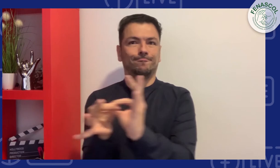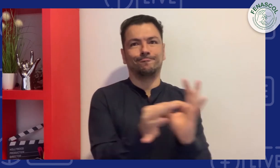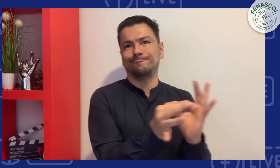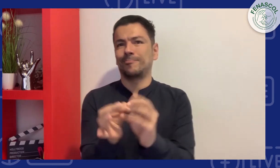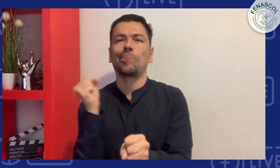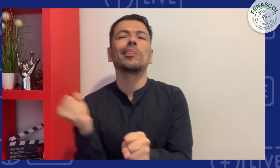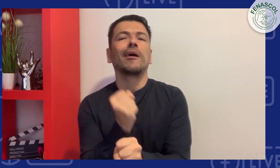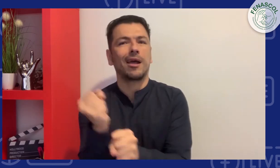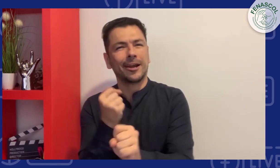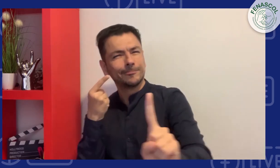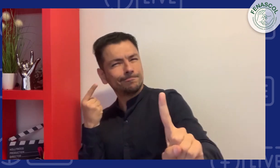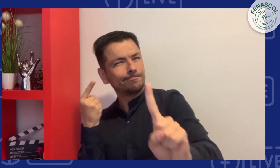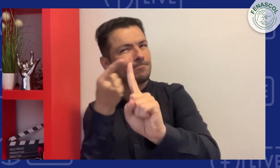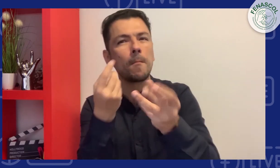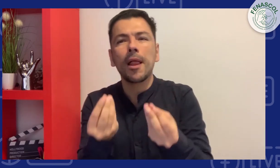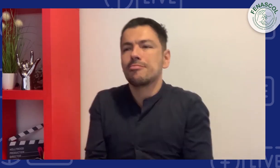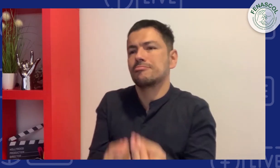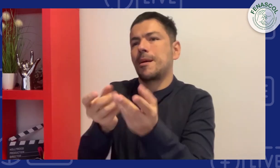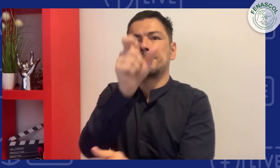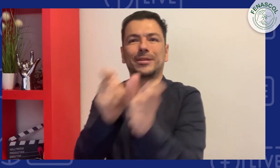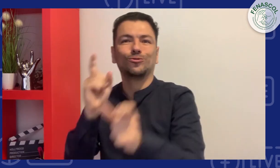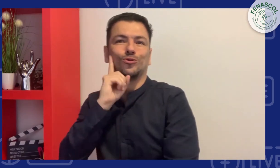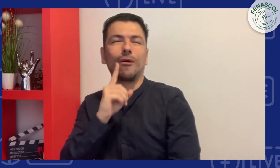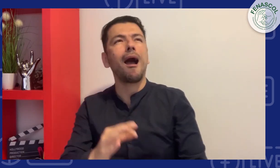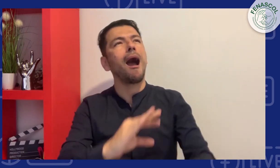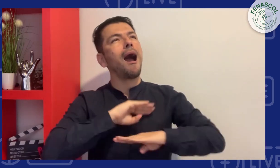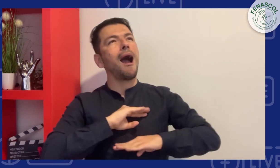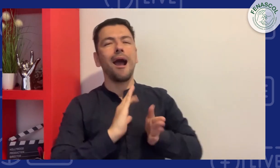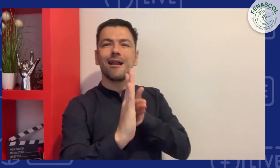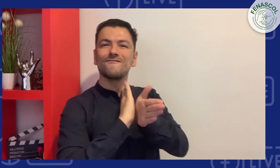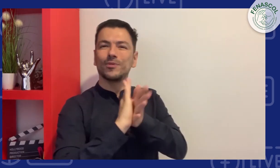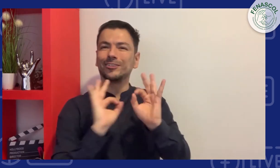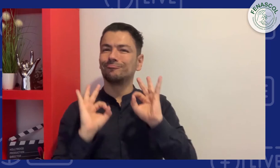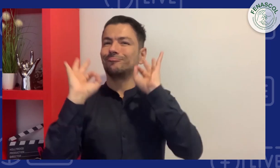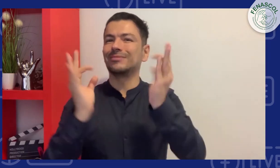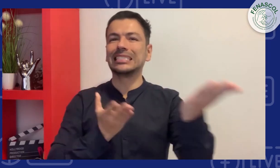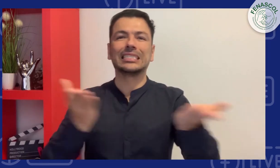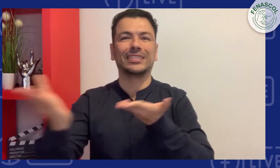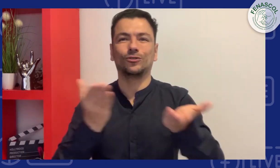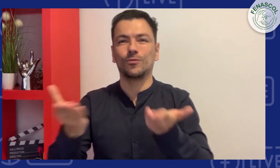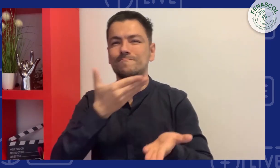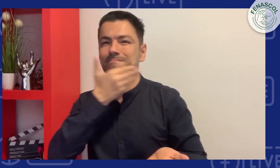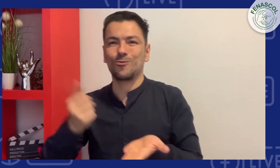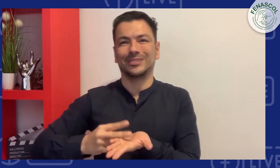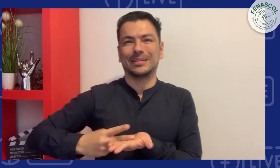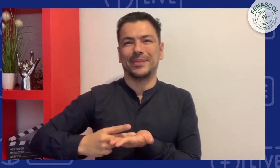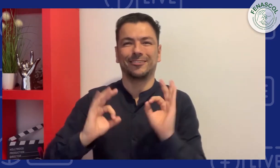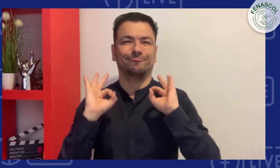solo las acciones de los intérpretes oyentes. Por el contrario, esta dupla de intérpretes es indispensable para el beneficio de la